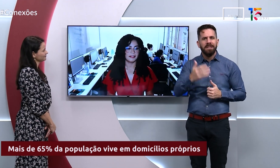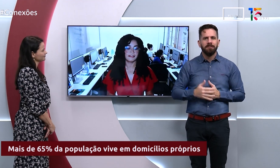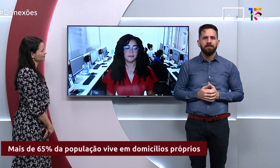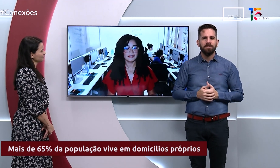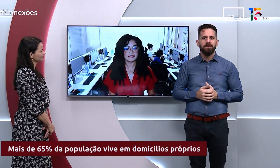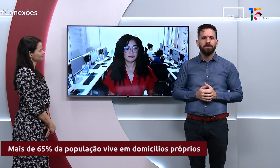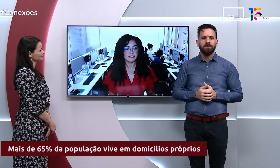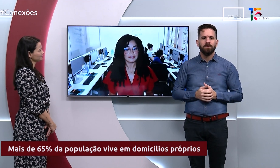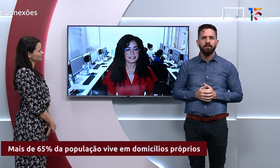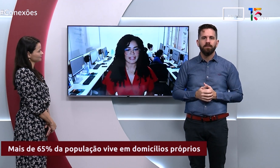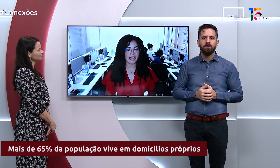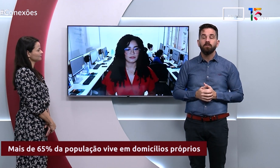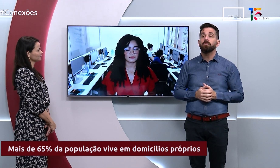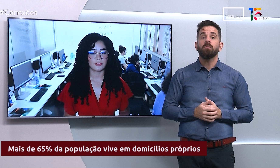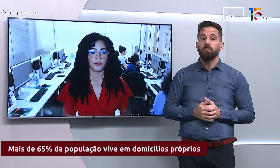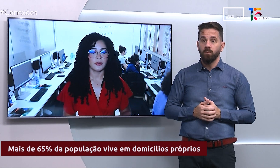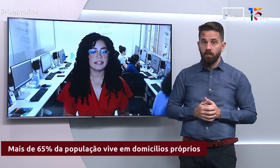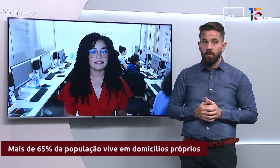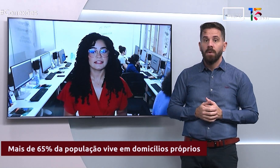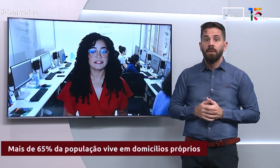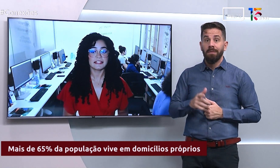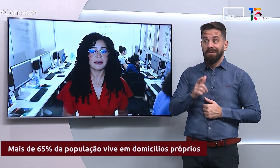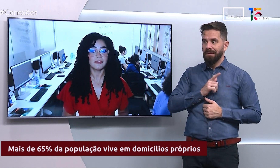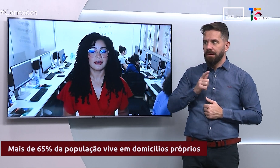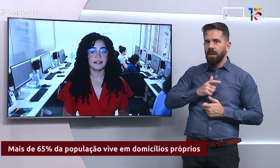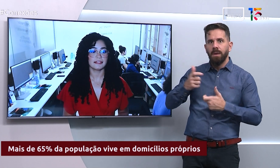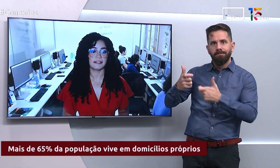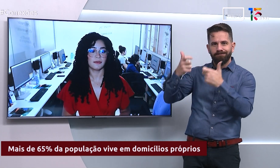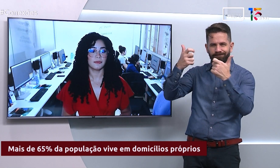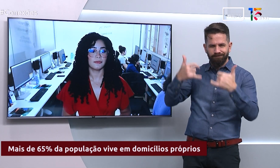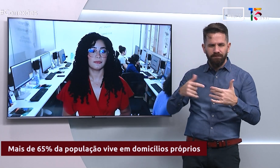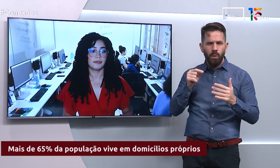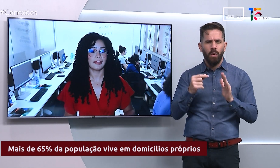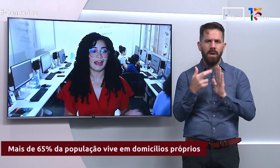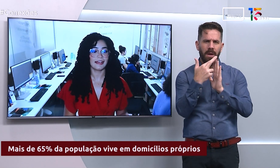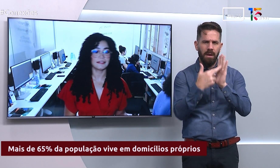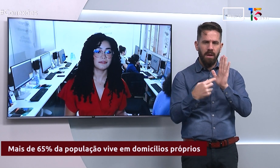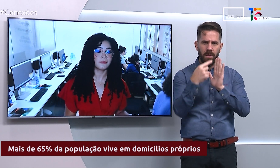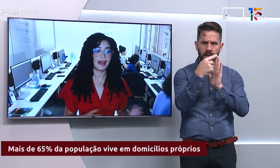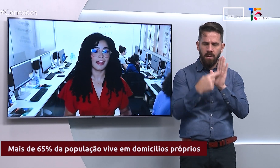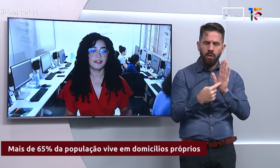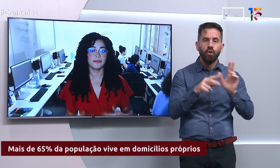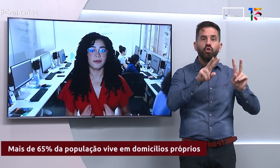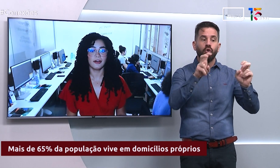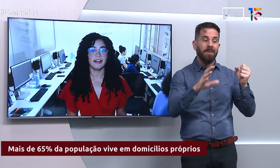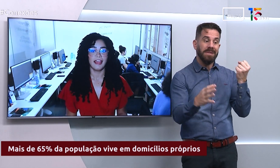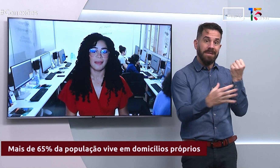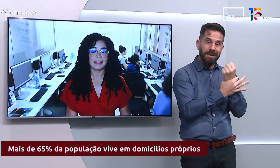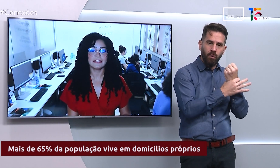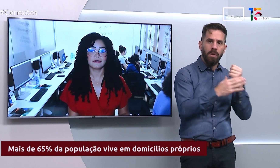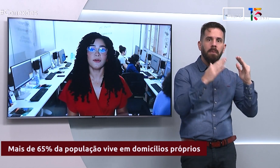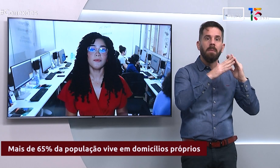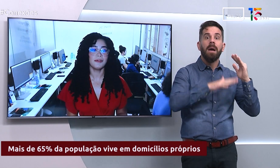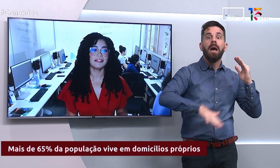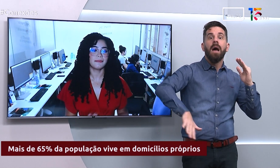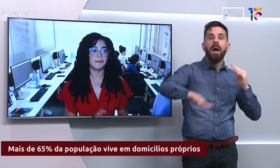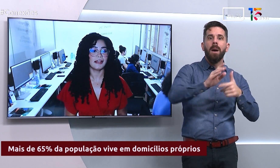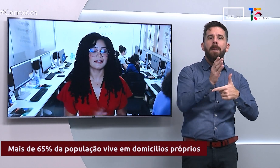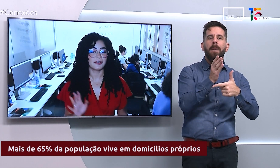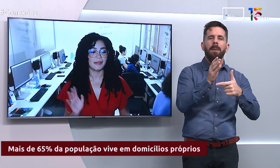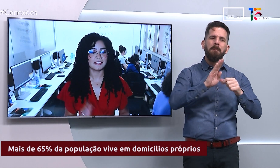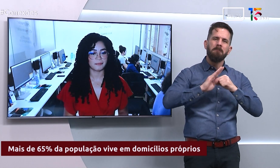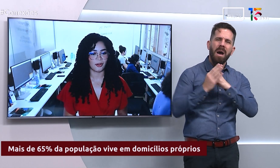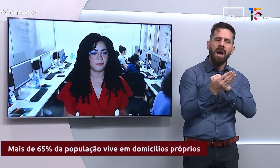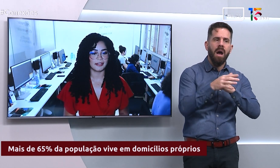é, Camila. Também segundo esses dados, o índice de segurança, segundo casos no bairro em que mora, é mais comum entre a